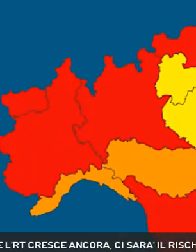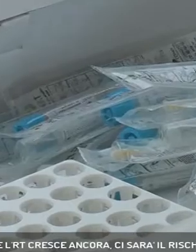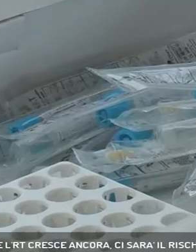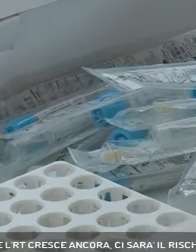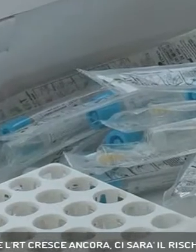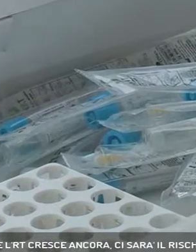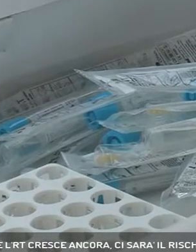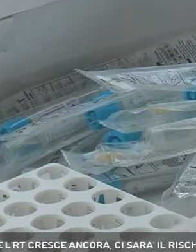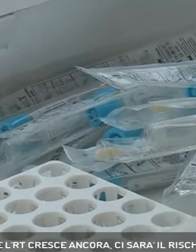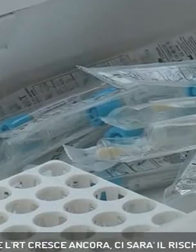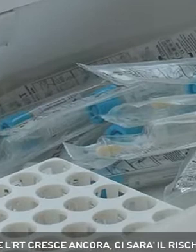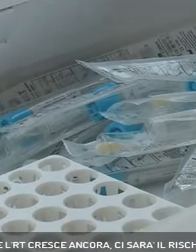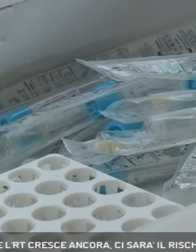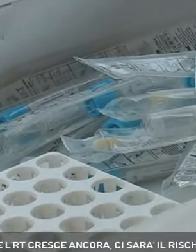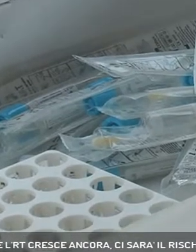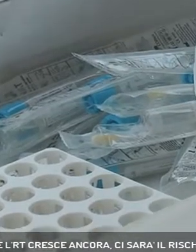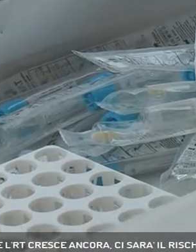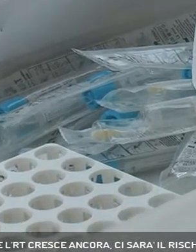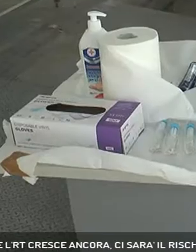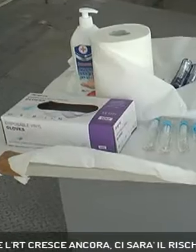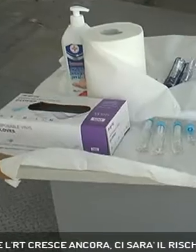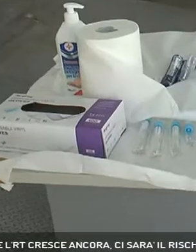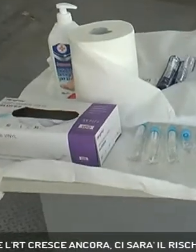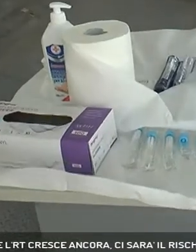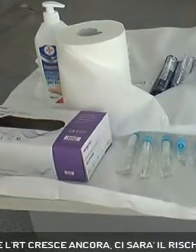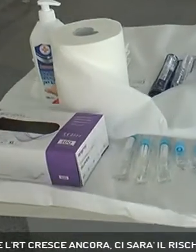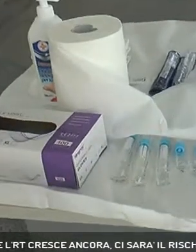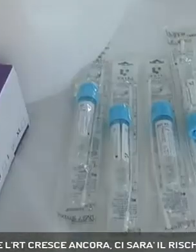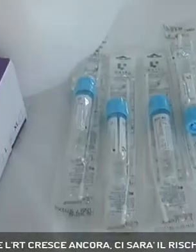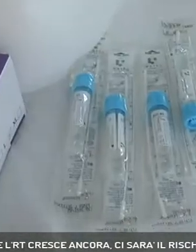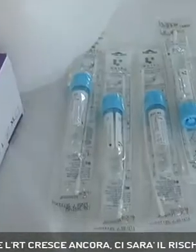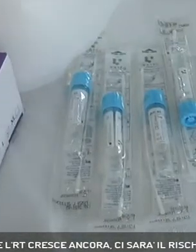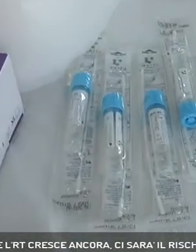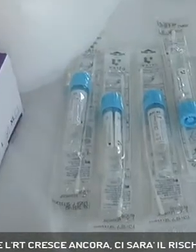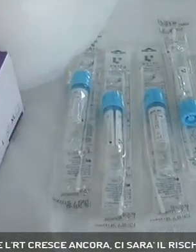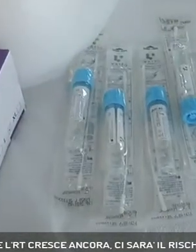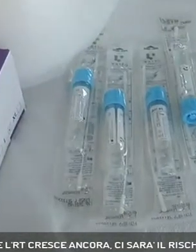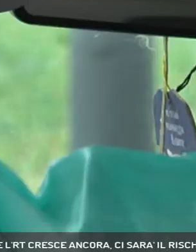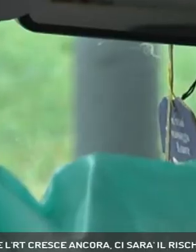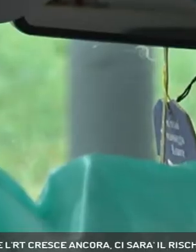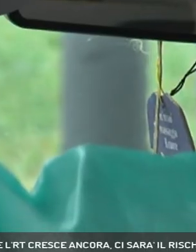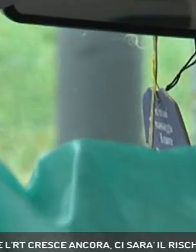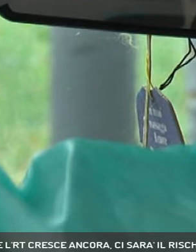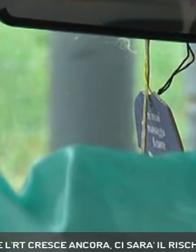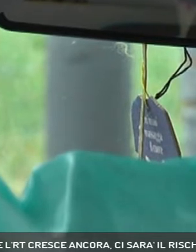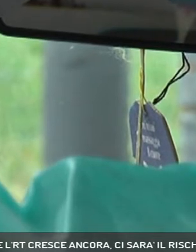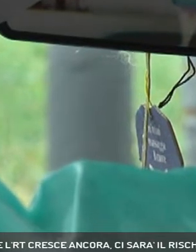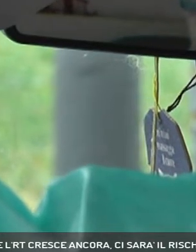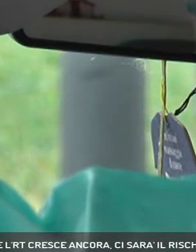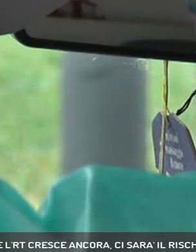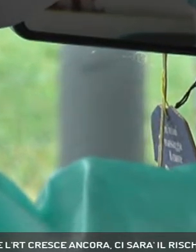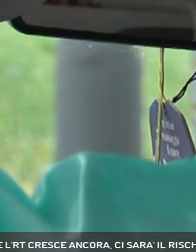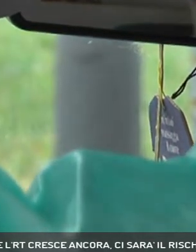Zaia che guarda la curva epidemica di questi giorni con crescente preoccupazione se i ricoveri ospedalieri tra terapie intensive e area non